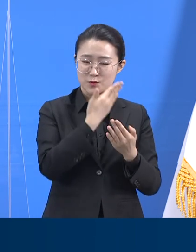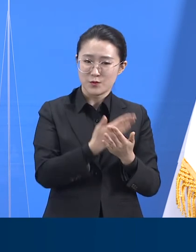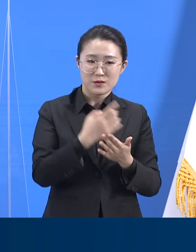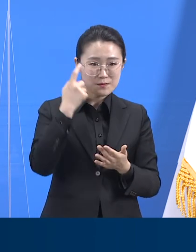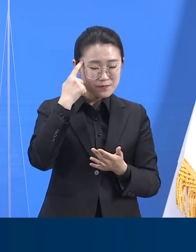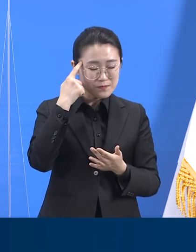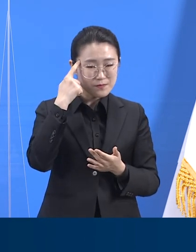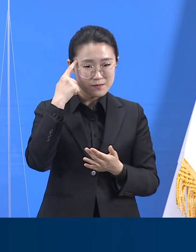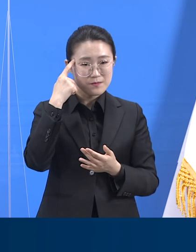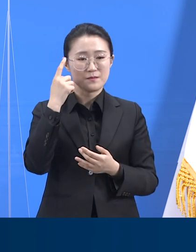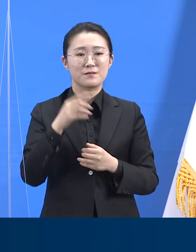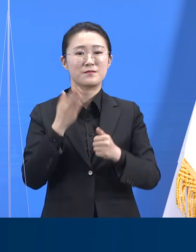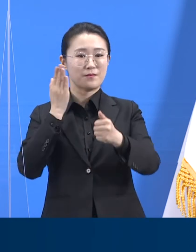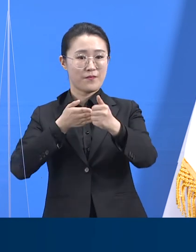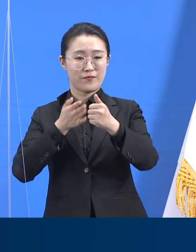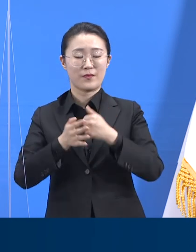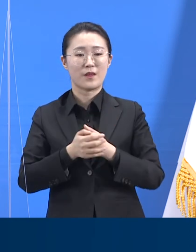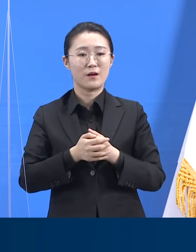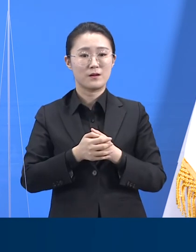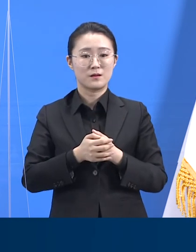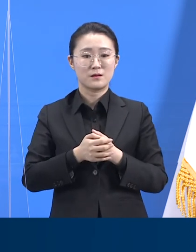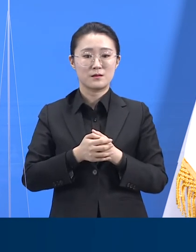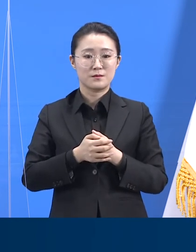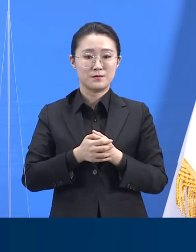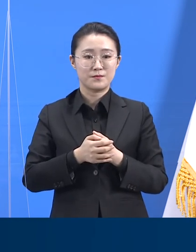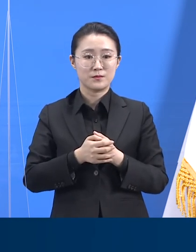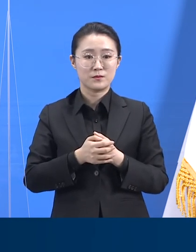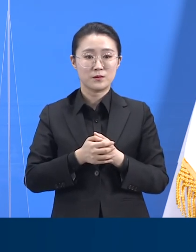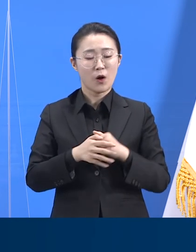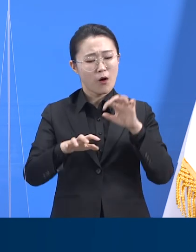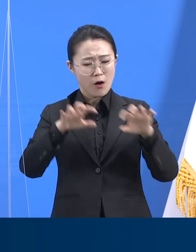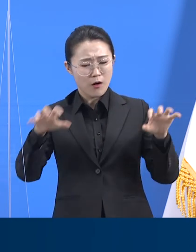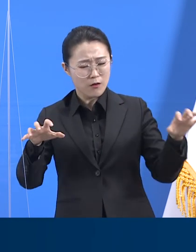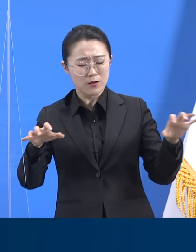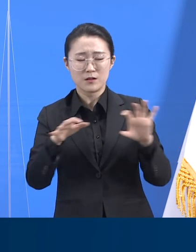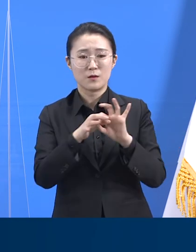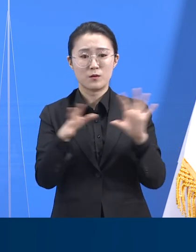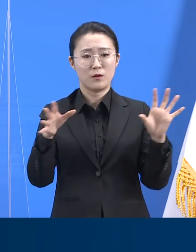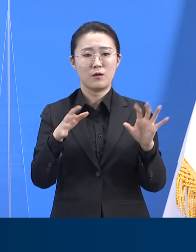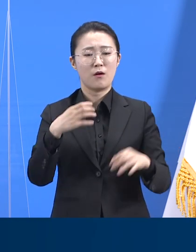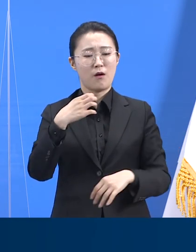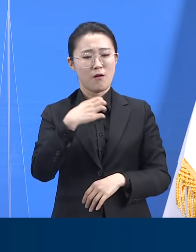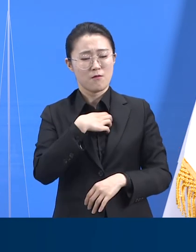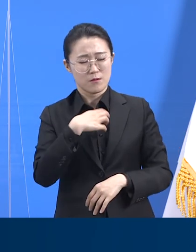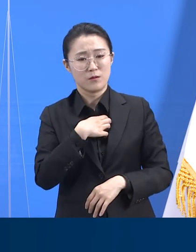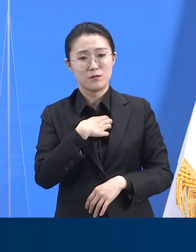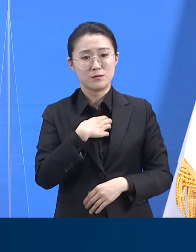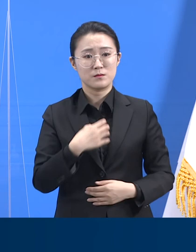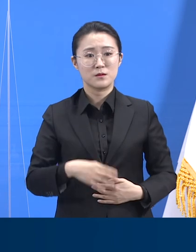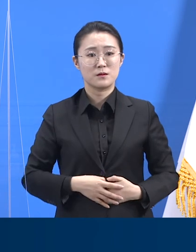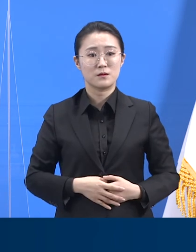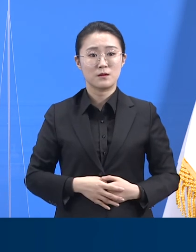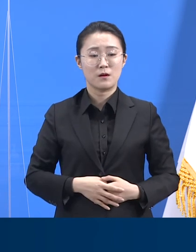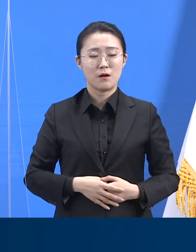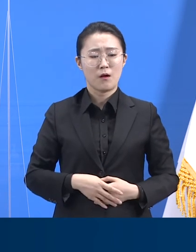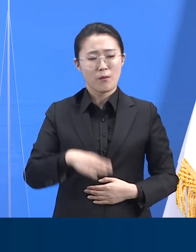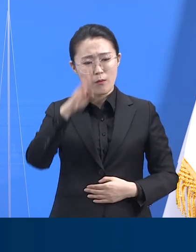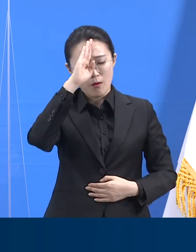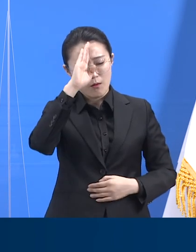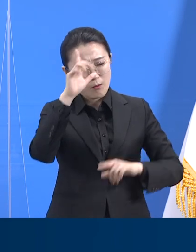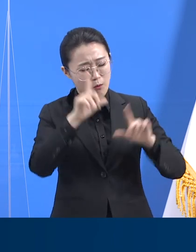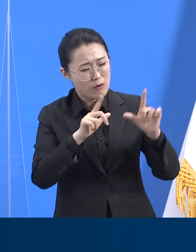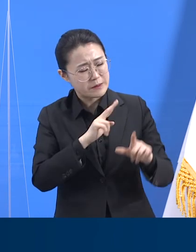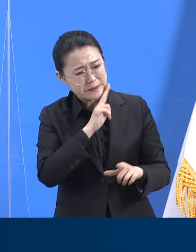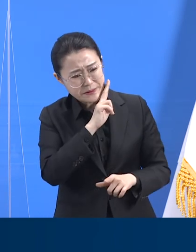마십시오. 어떤 공간도 완전히 안전하지 않다는 현실 이해 속에서 위심 증상이 있다면 검사받자는